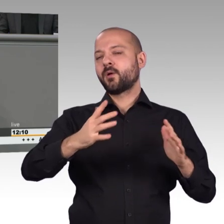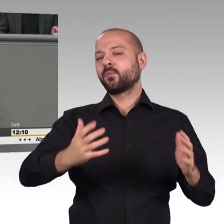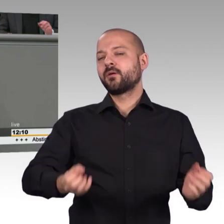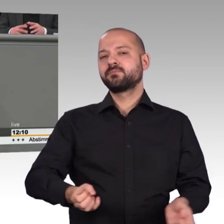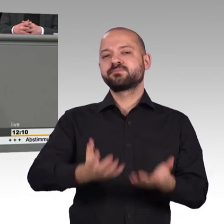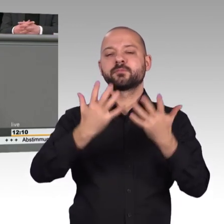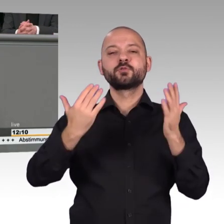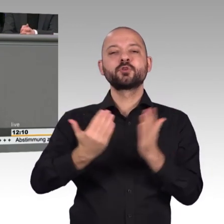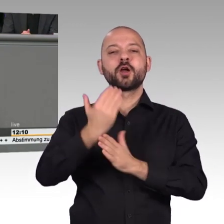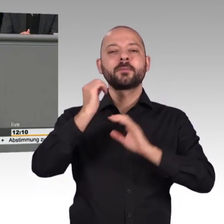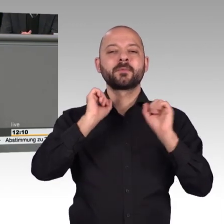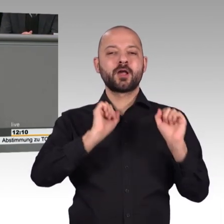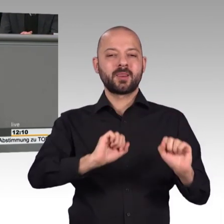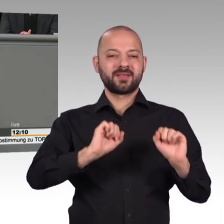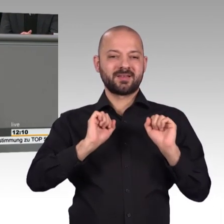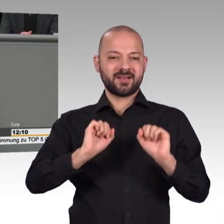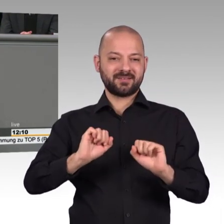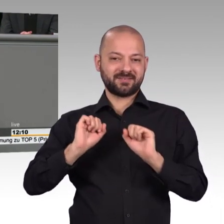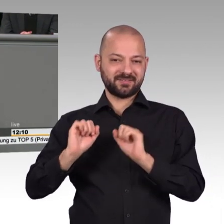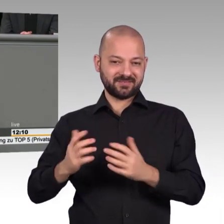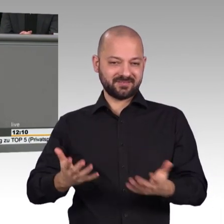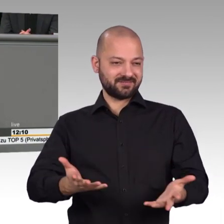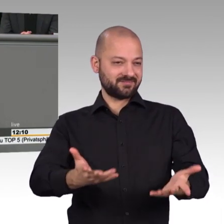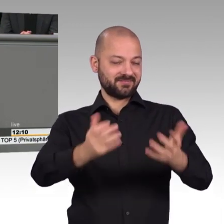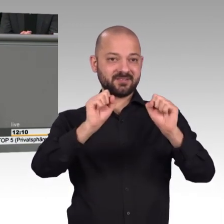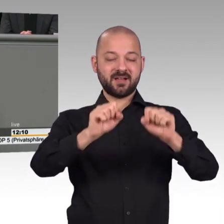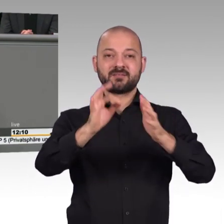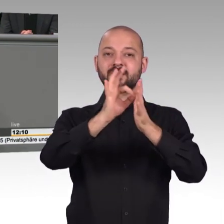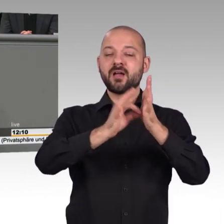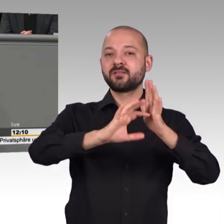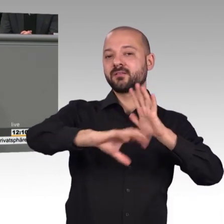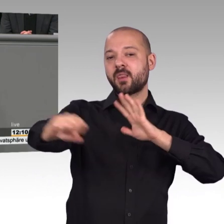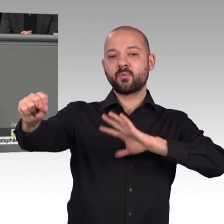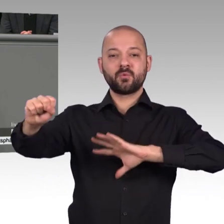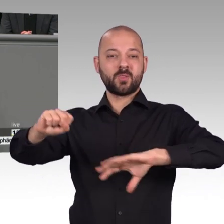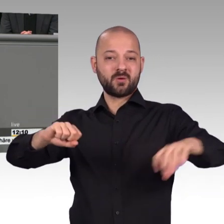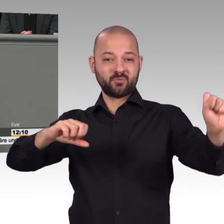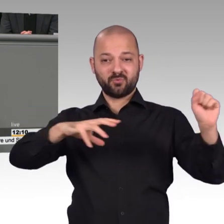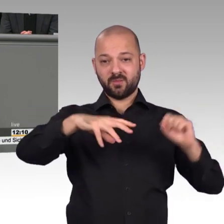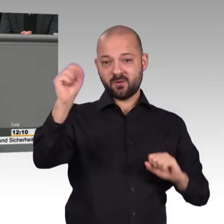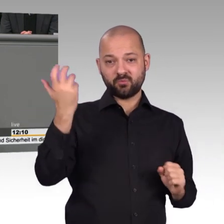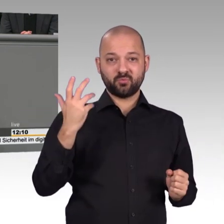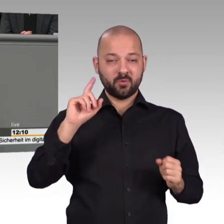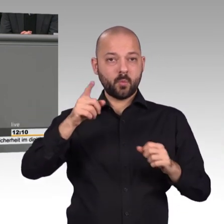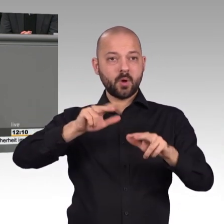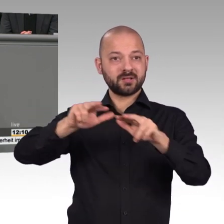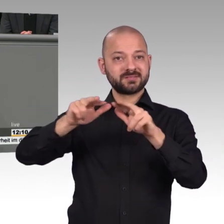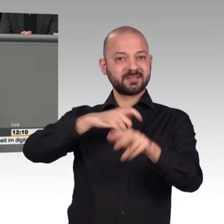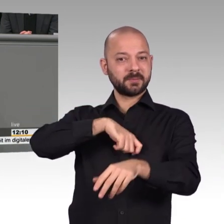gab es 35.000 Hinweise für den Besitz kinderpornografischer Schriften im Internet. Im